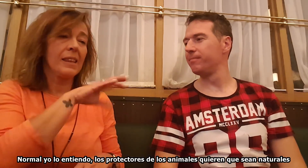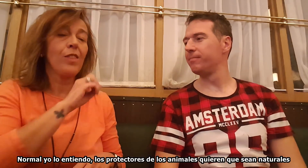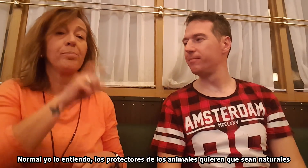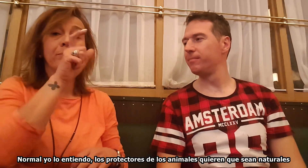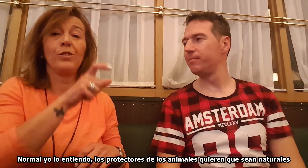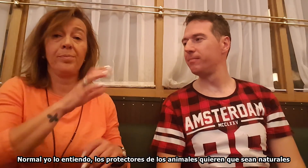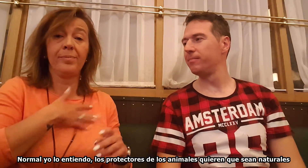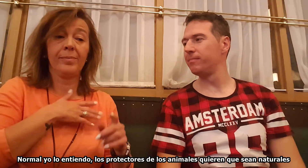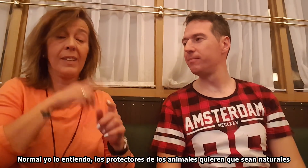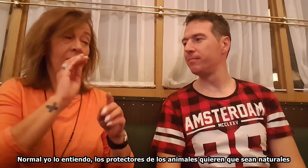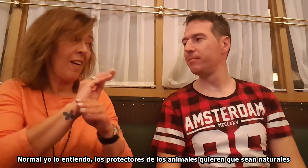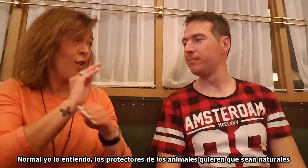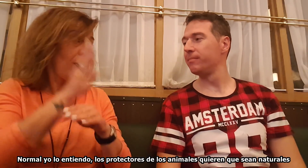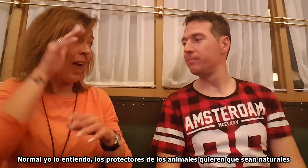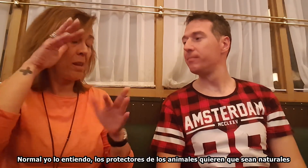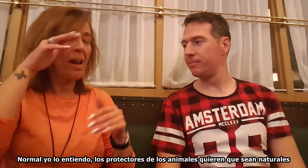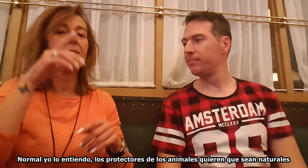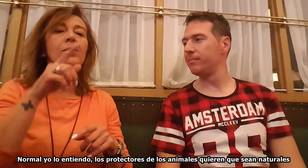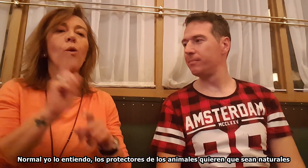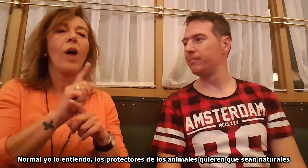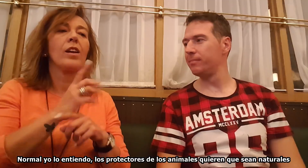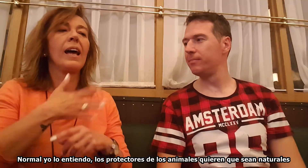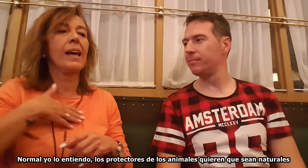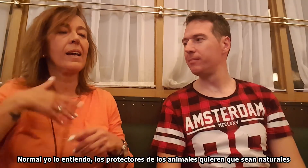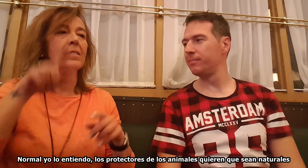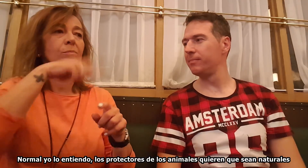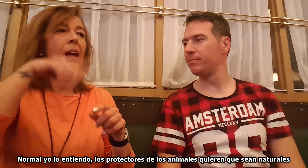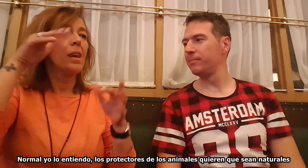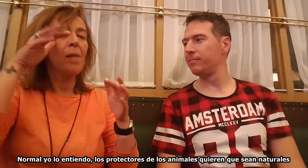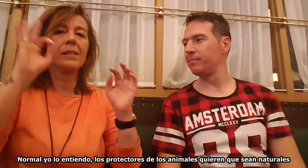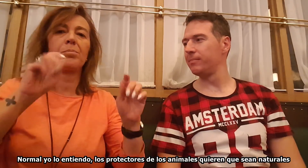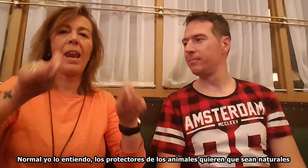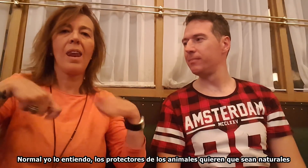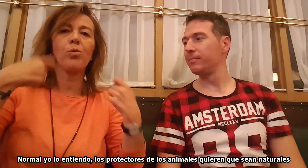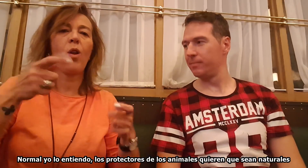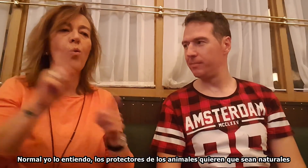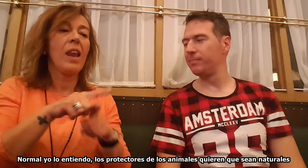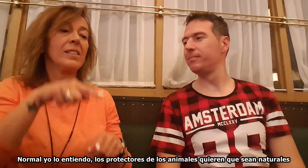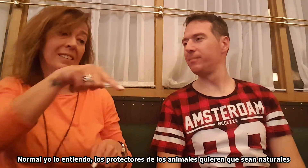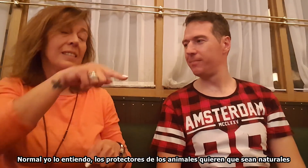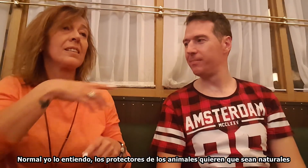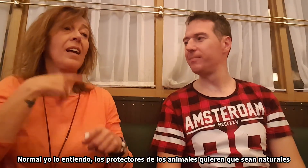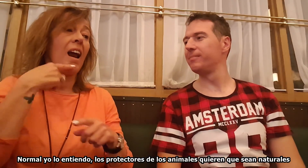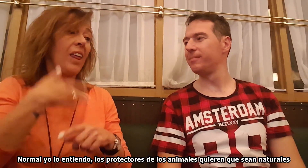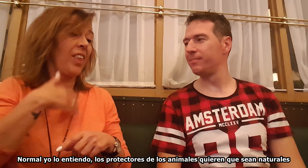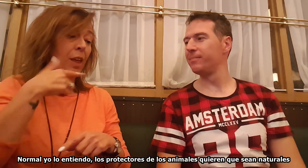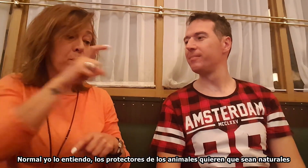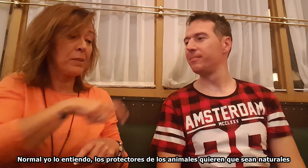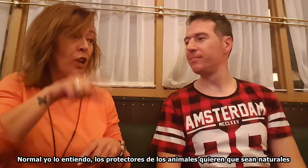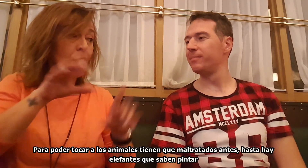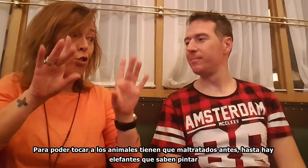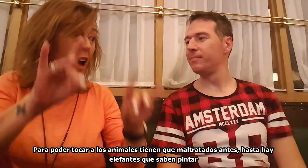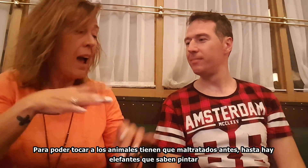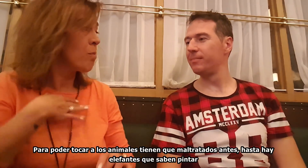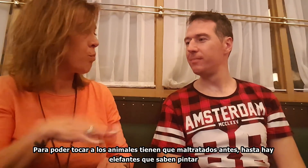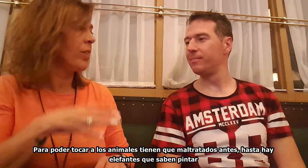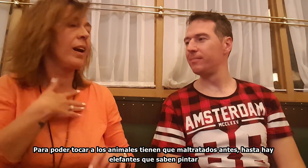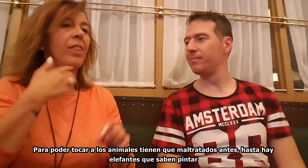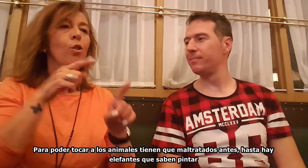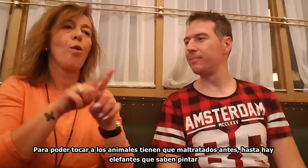lo entiendo. Los protectores de los animales quieren que sean naturales. Para poder tocar a los animales tienen que ser